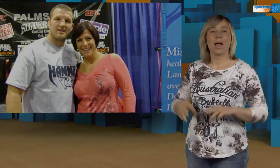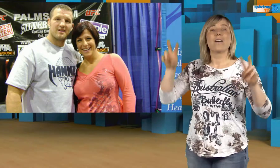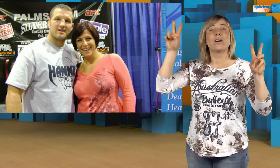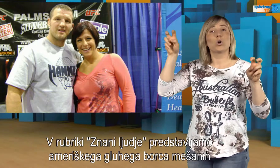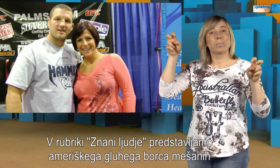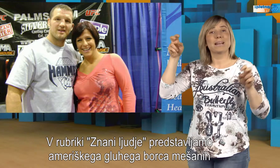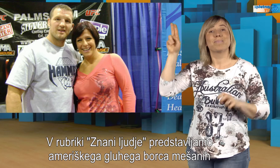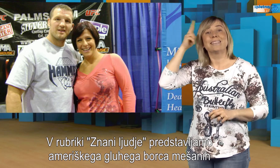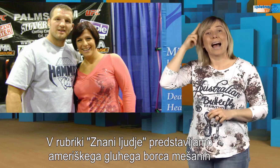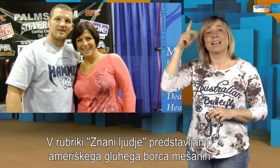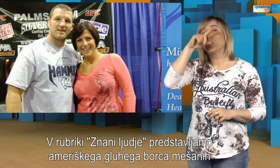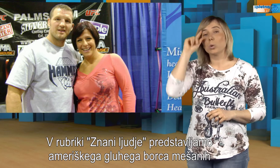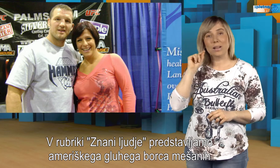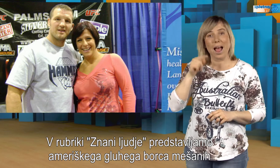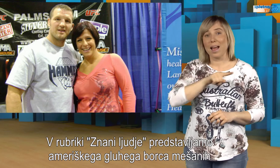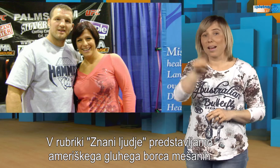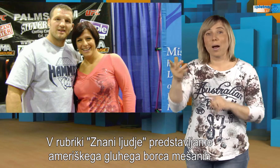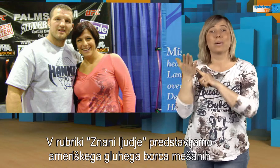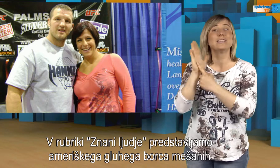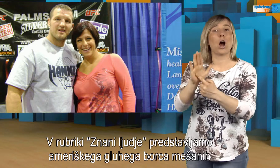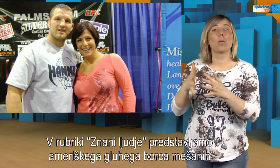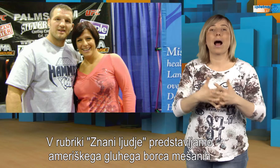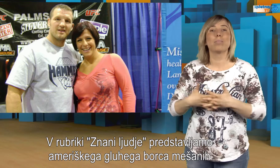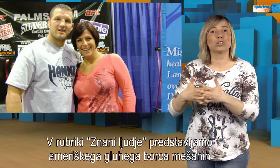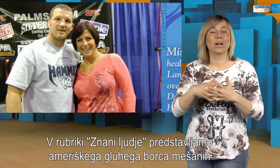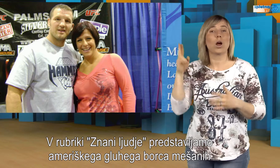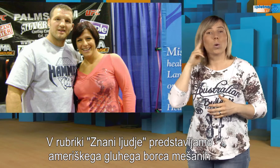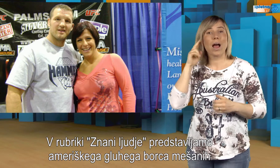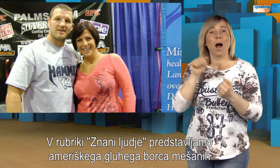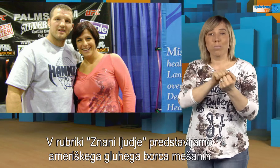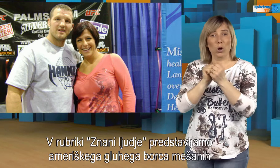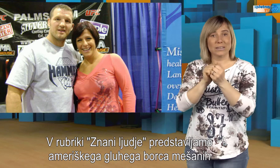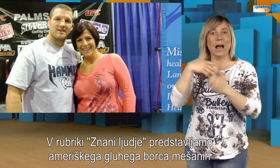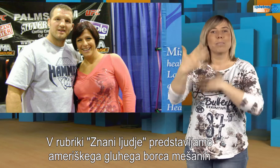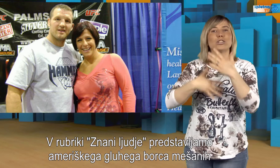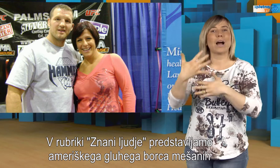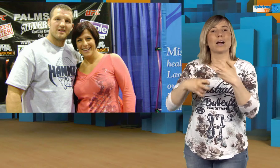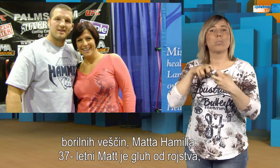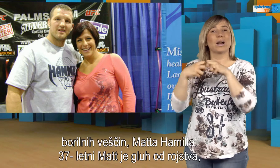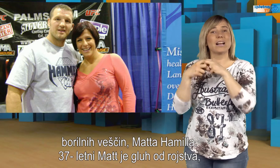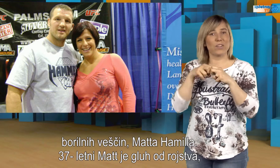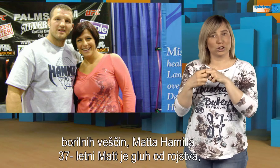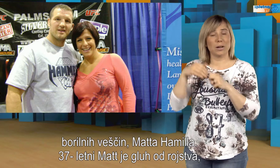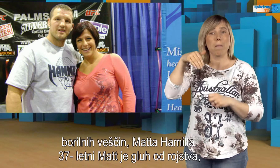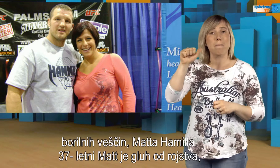V rubriki Znani ljudje predstavljamo ameriškega gluhega borca mešanih borilnih veščin Meta Hamila.